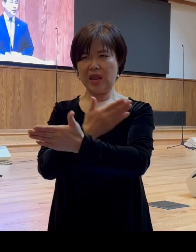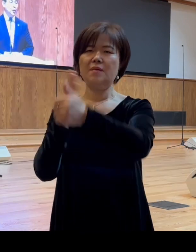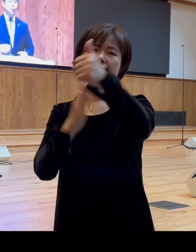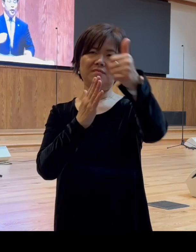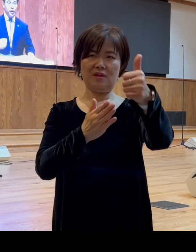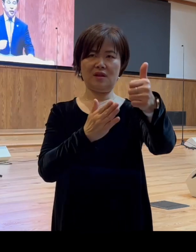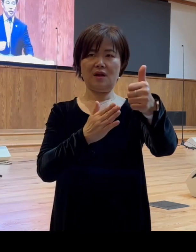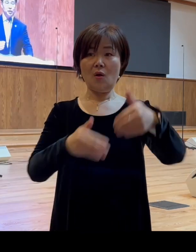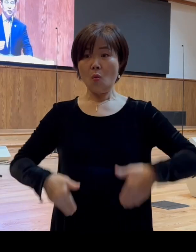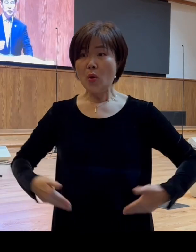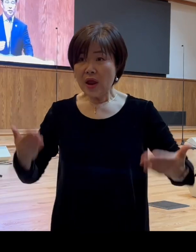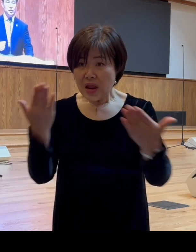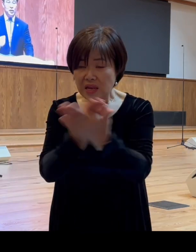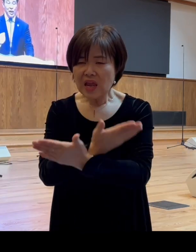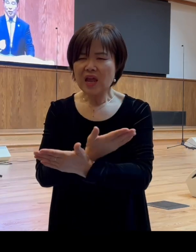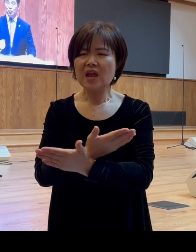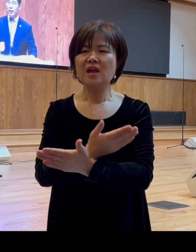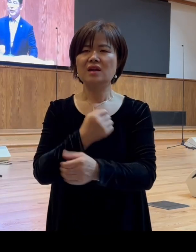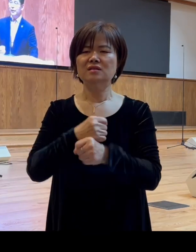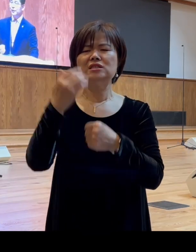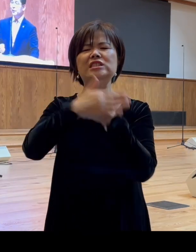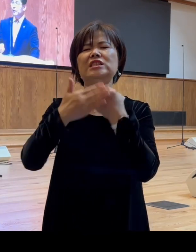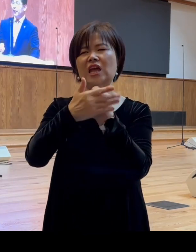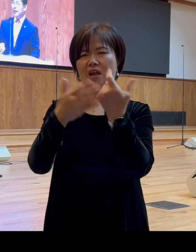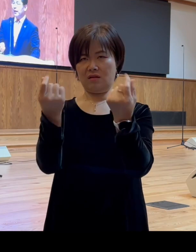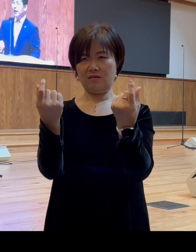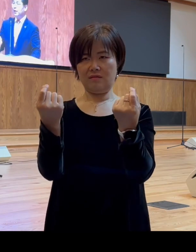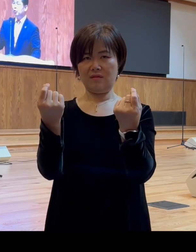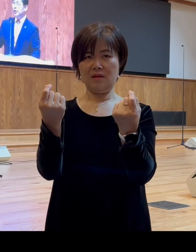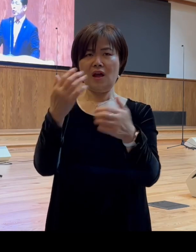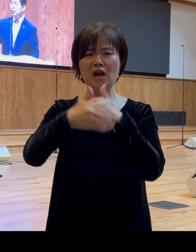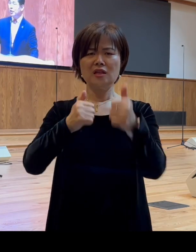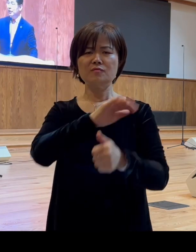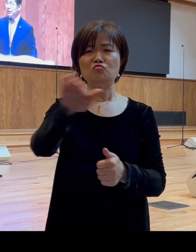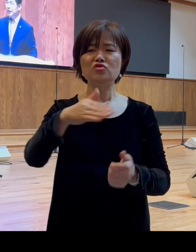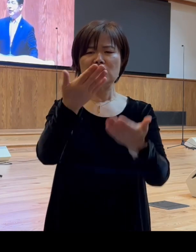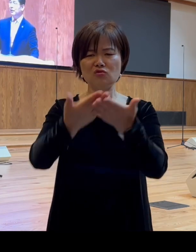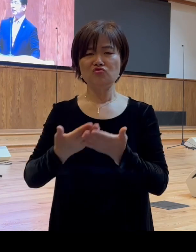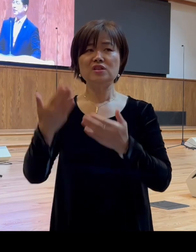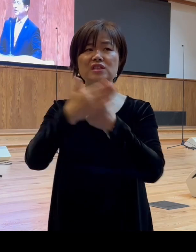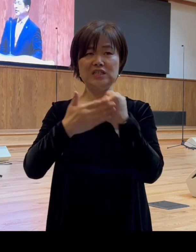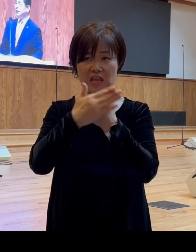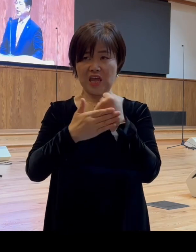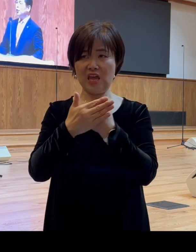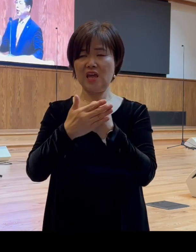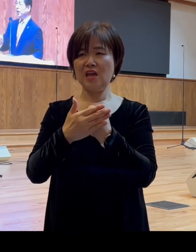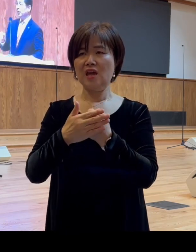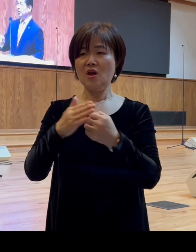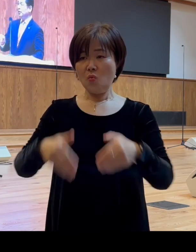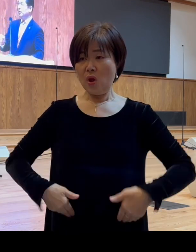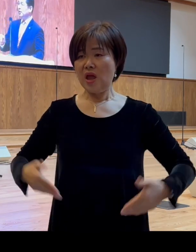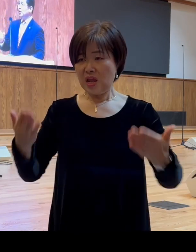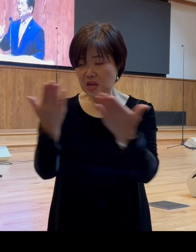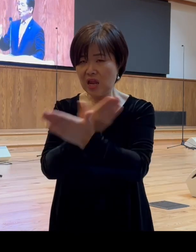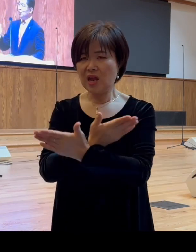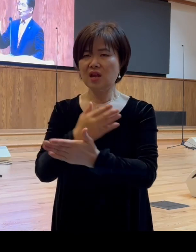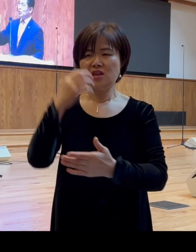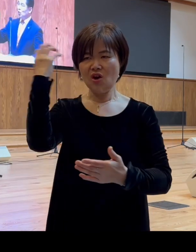회개는 은혜입니다 하나님 우리에게 주시는 은혜예요 그럼 회개는 영적 성장의